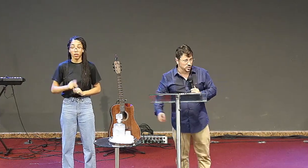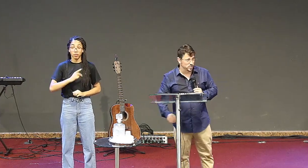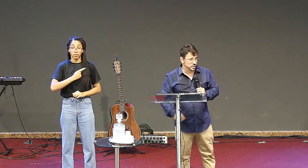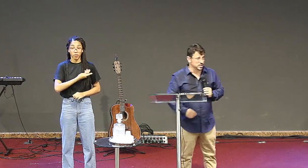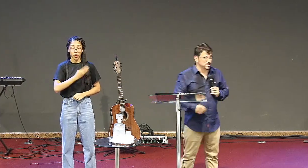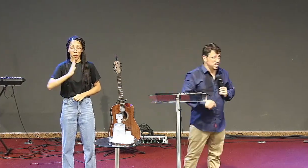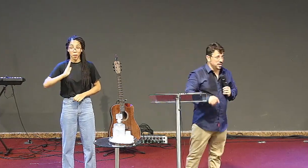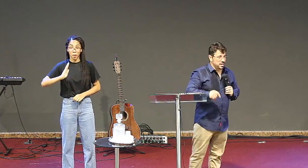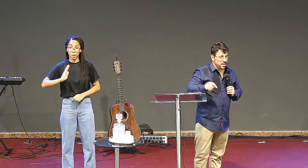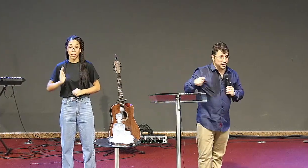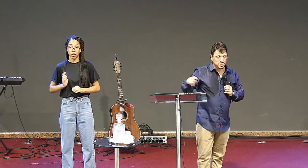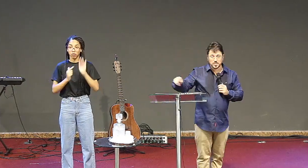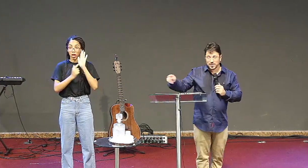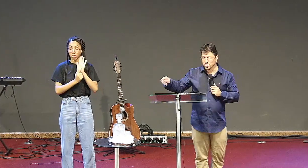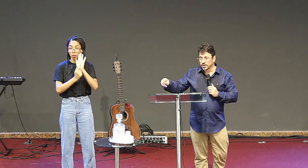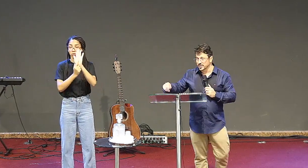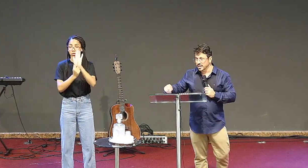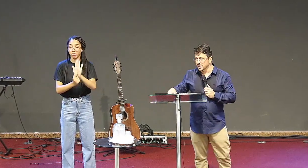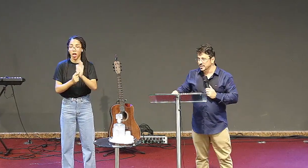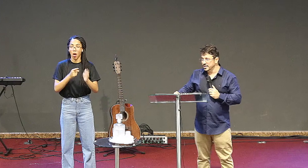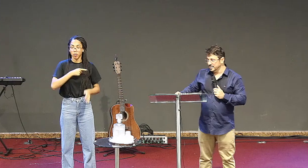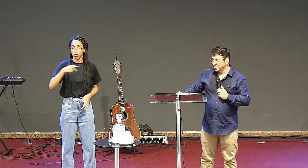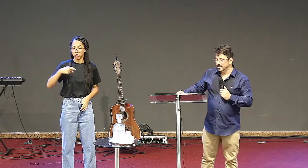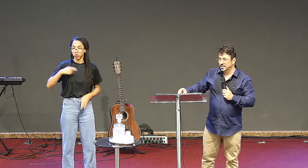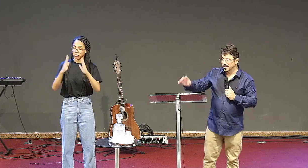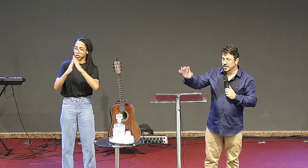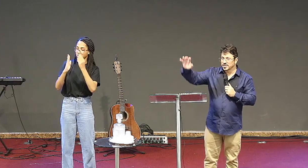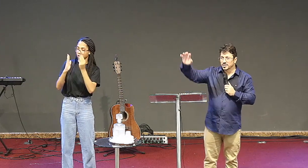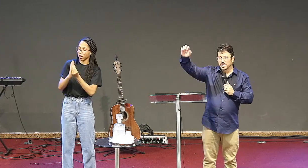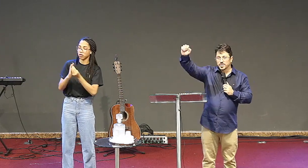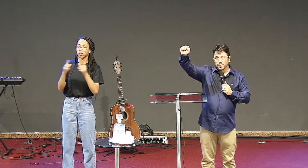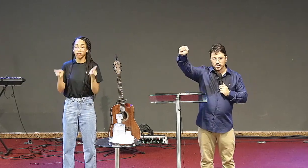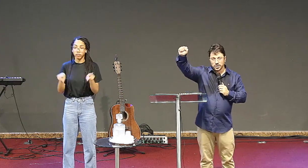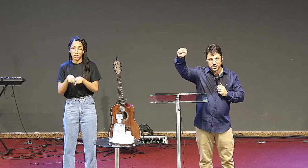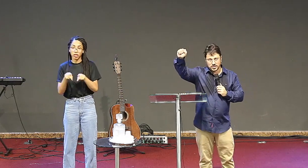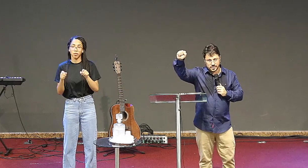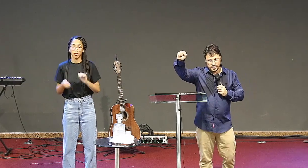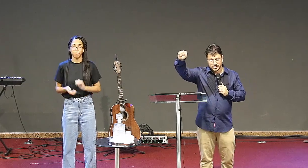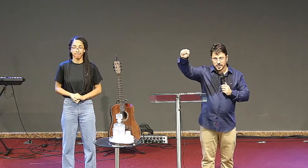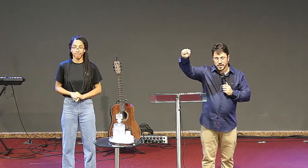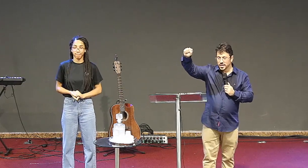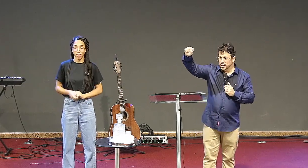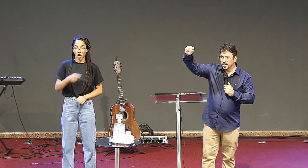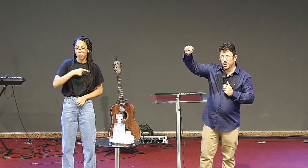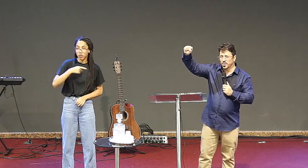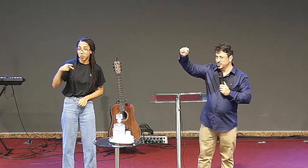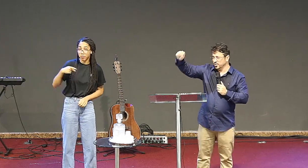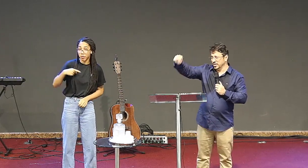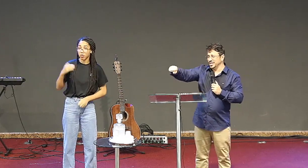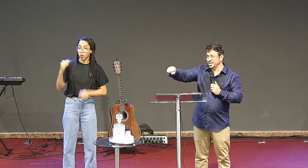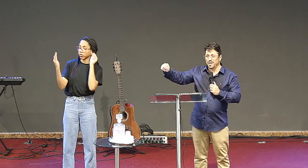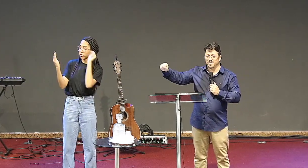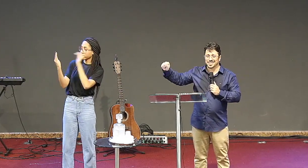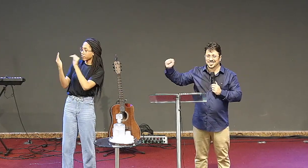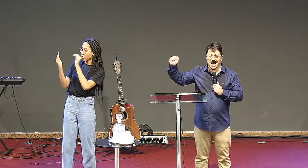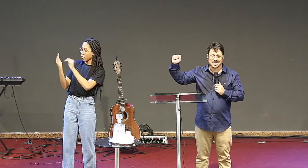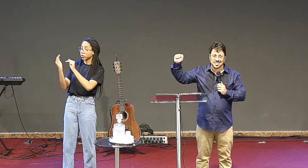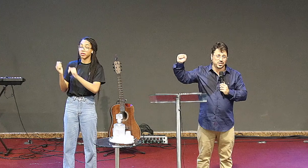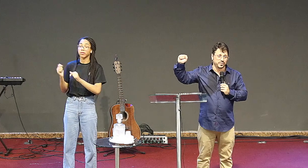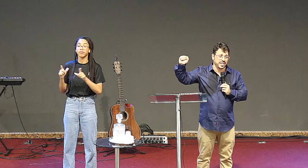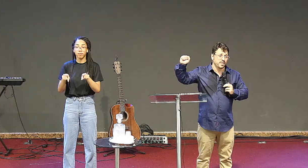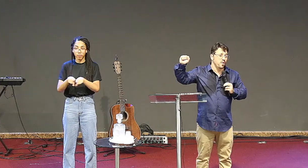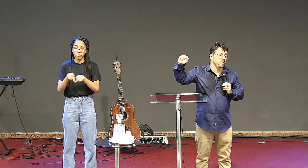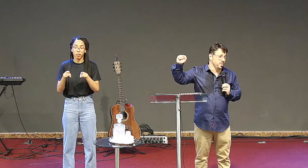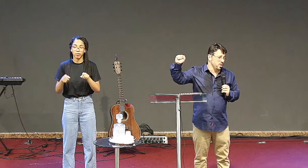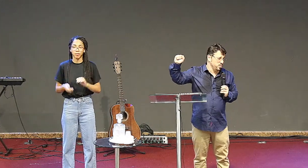Então Jesus diz, esses pastores aí, eles estão na minha mão direita. Irmãos, quando a gente vai ver nas cartas,